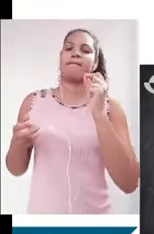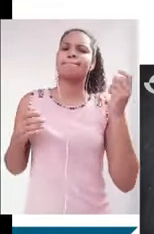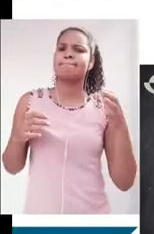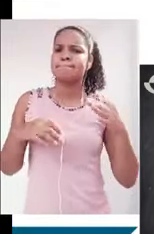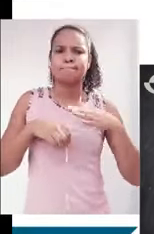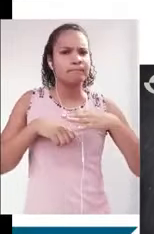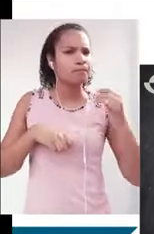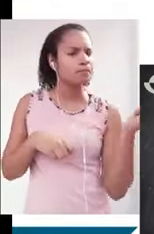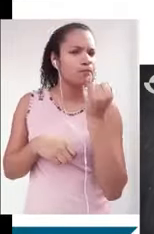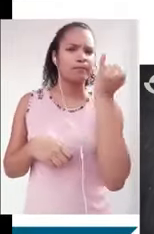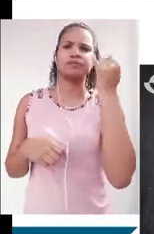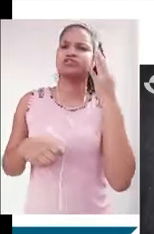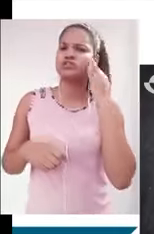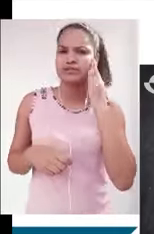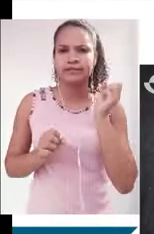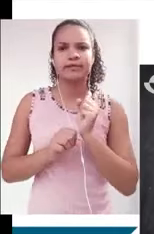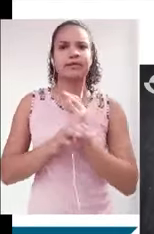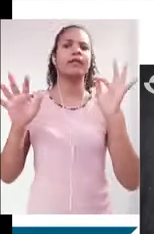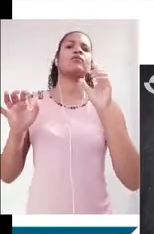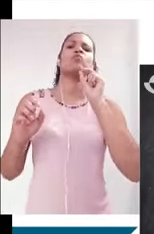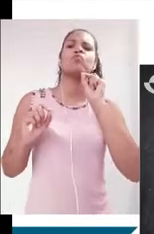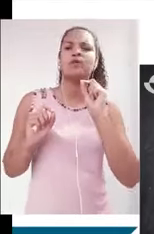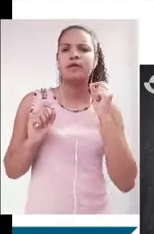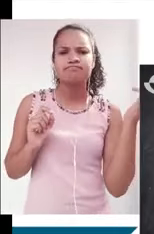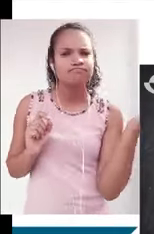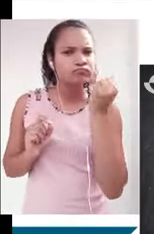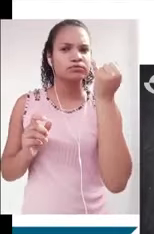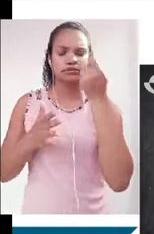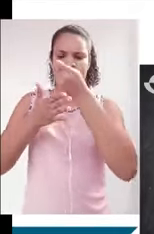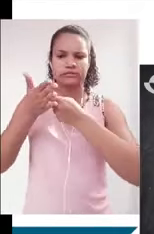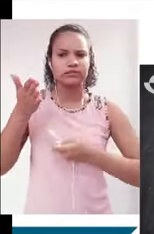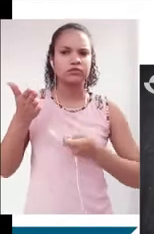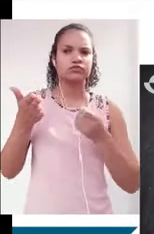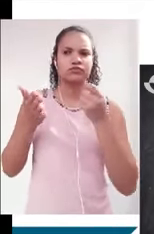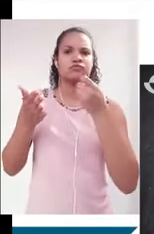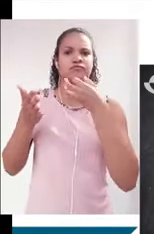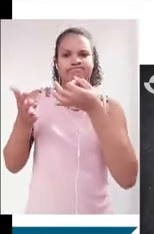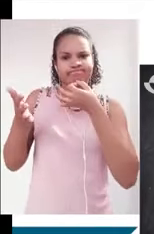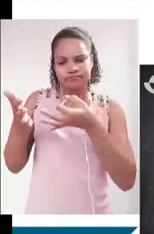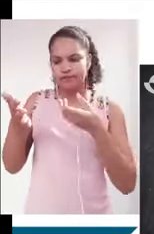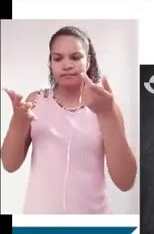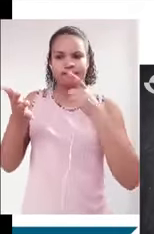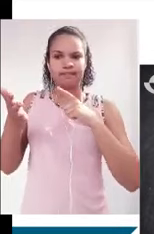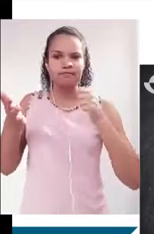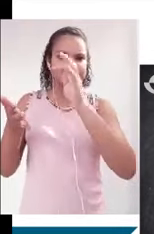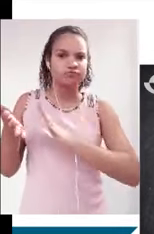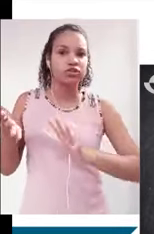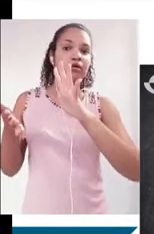específicas da dissertação argumentativa, quais são os pontos chaves que uma dissertação precisa ter de modo geral. E o tópico 2